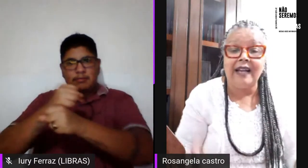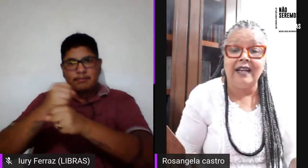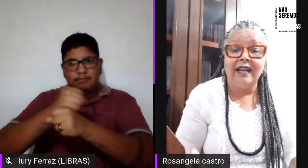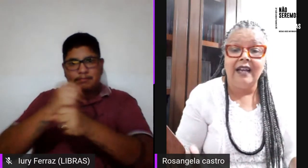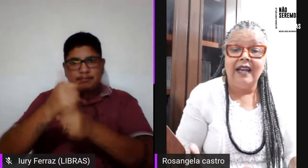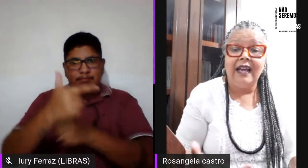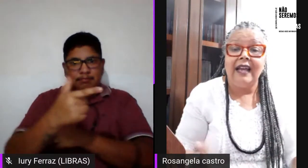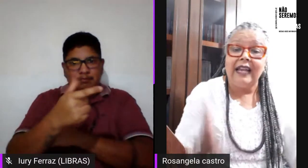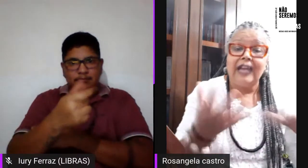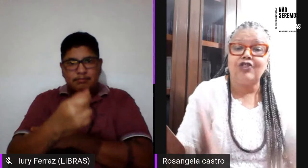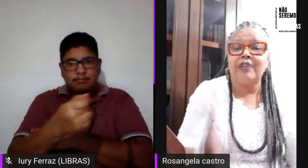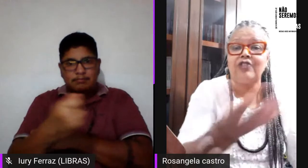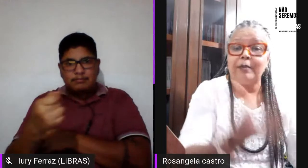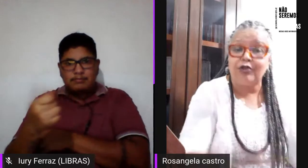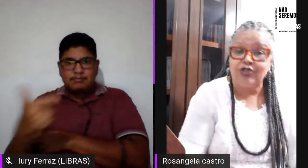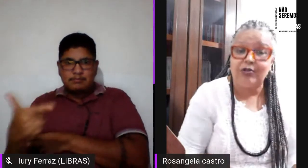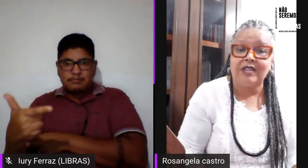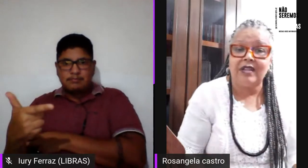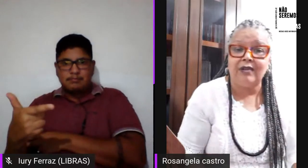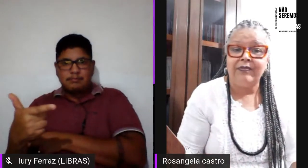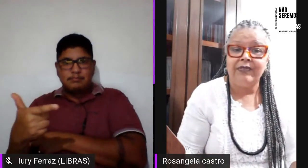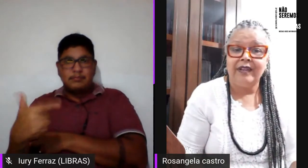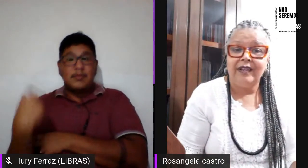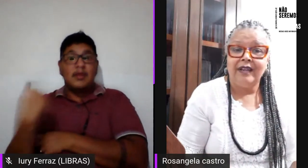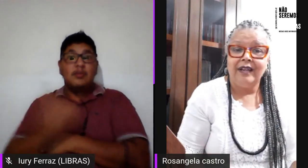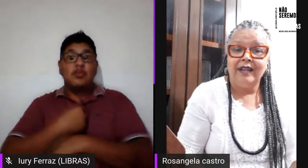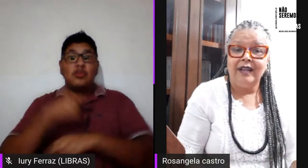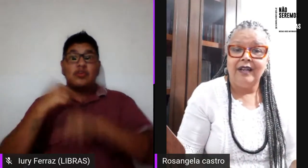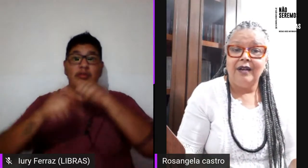trabalha lésbicas na prostituição,